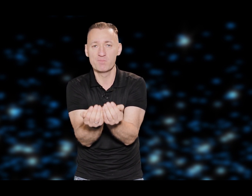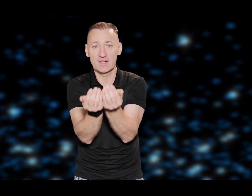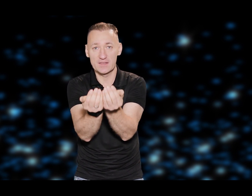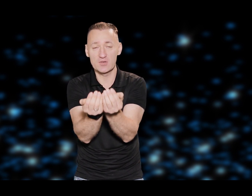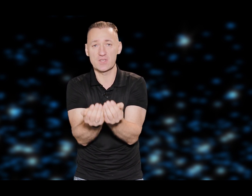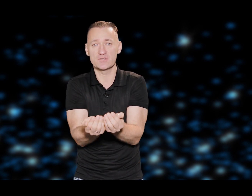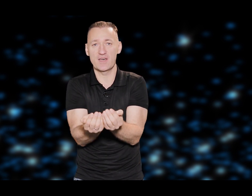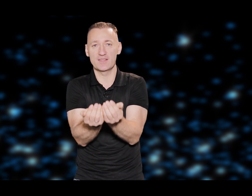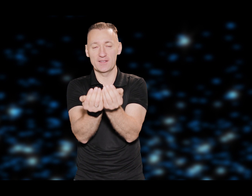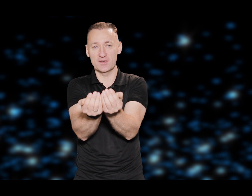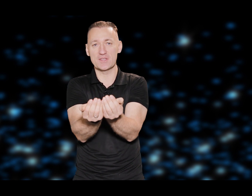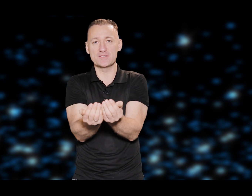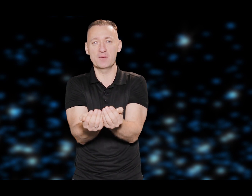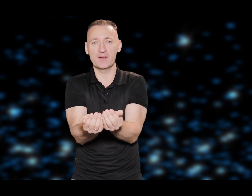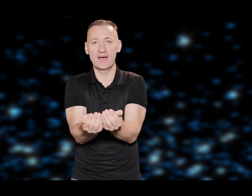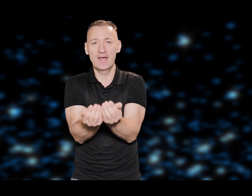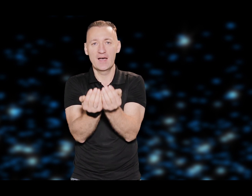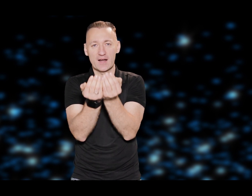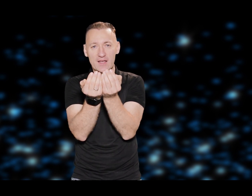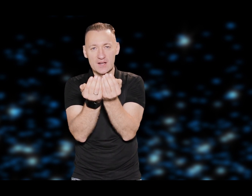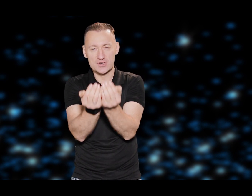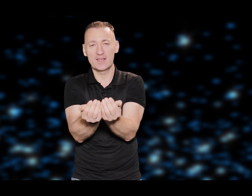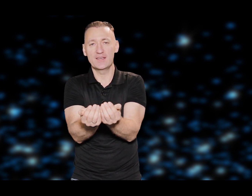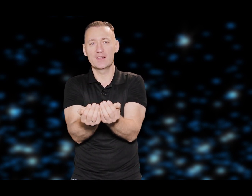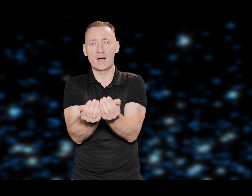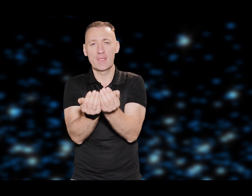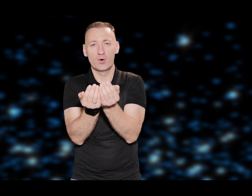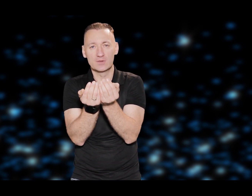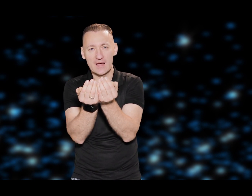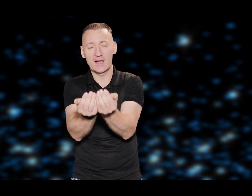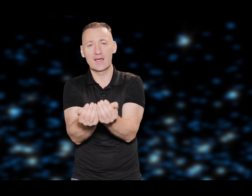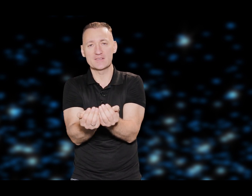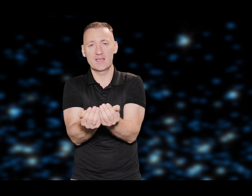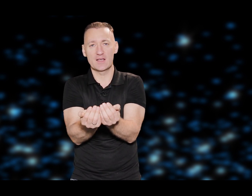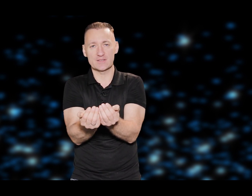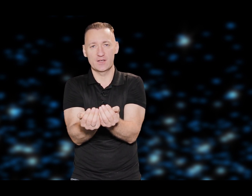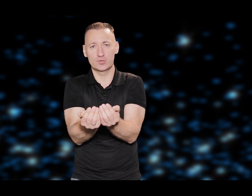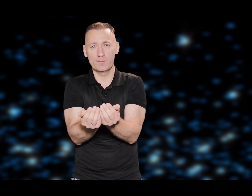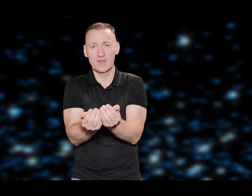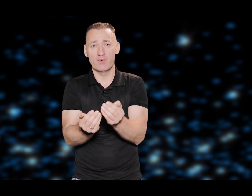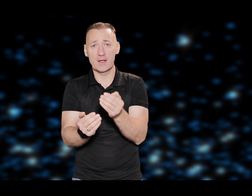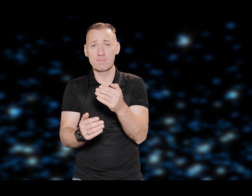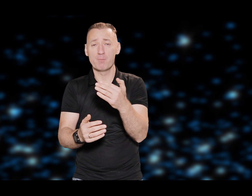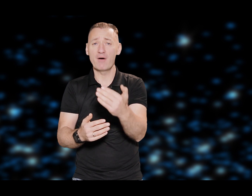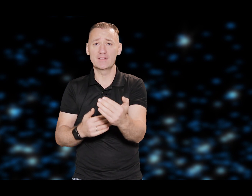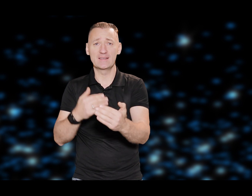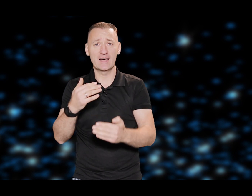Lai Dievs tevi svētī, lai Dievs tevi stiprina arī šai dienā un tālākajās dienās, lai tu vari pavadīt